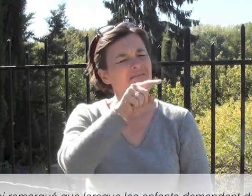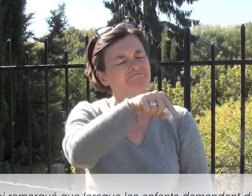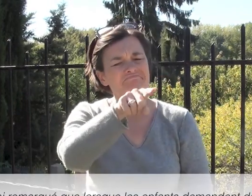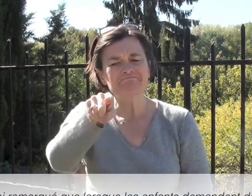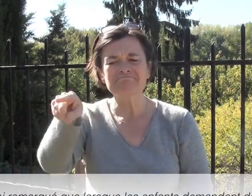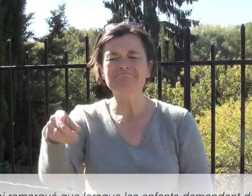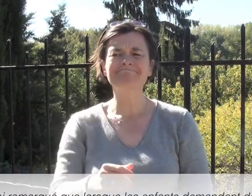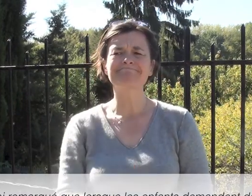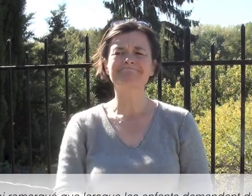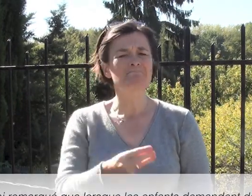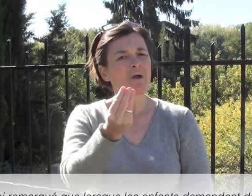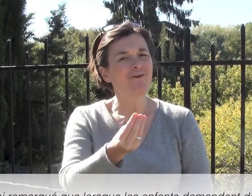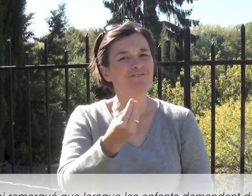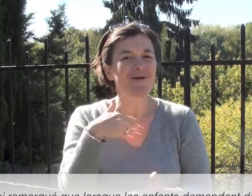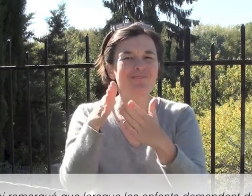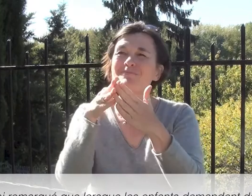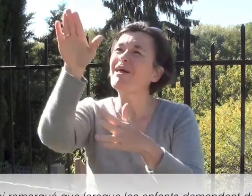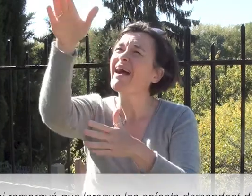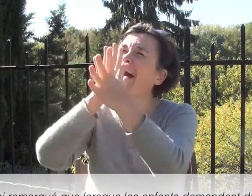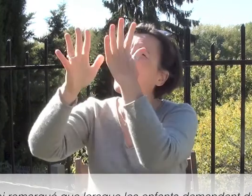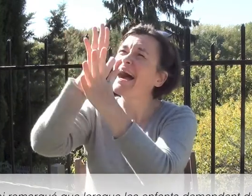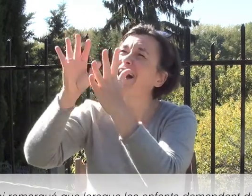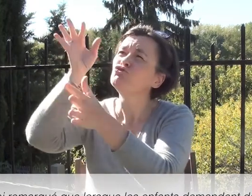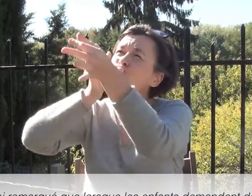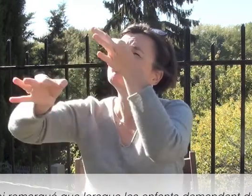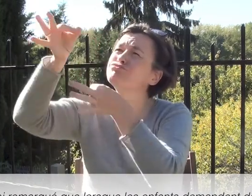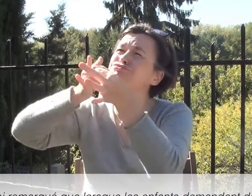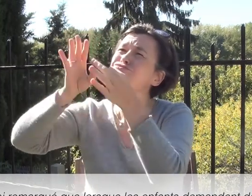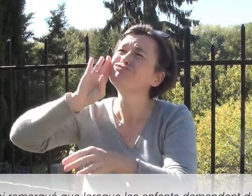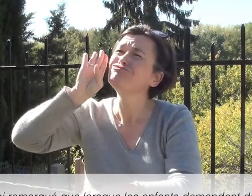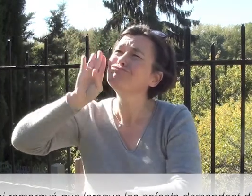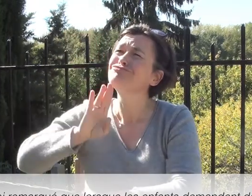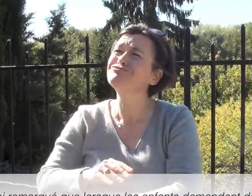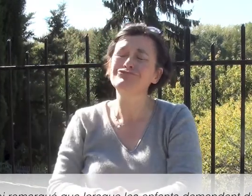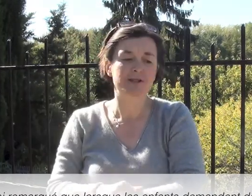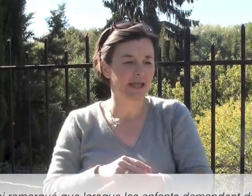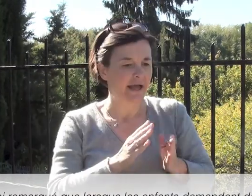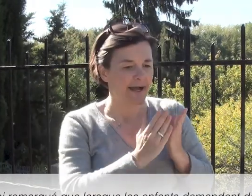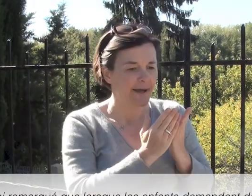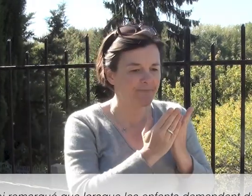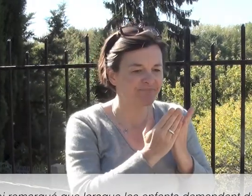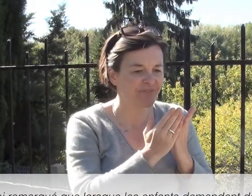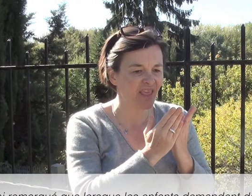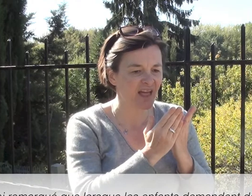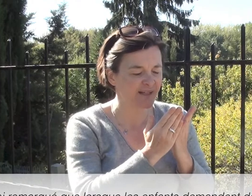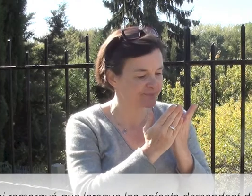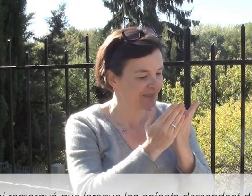J'ai remarqué que lorsque les enfants demandent des histoires aux adultes, ces derniers sont souvent coinc